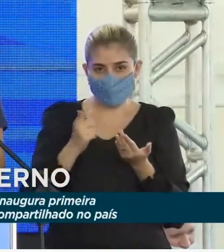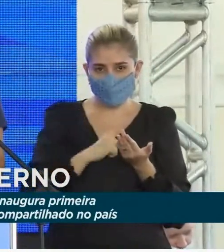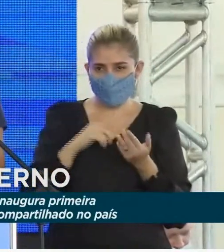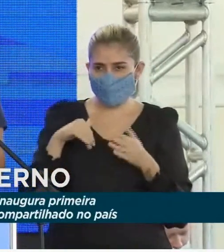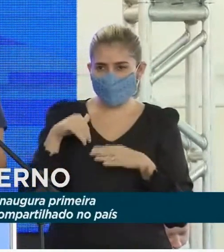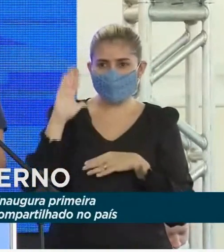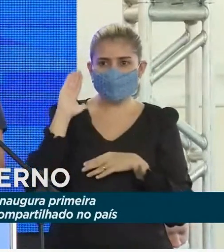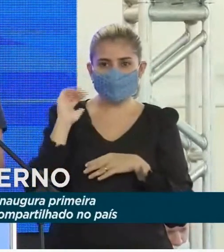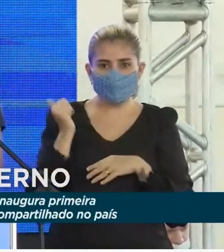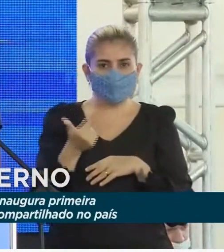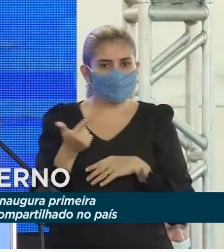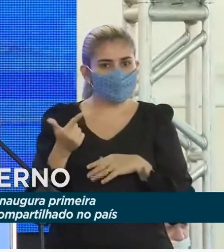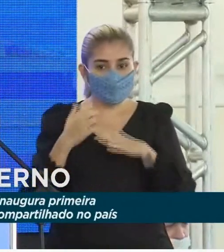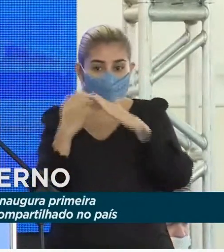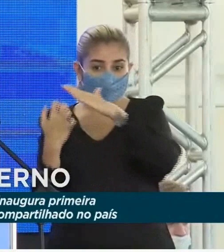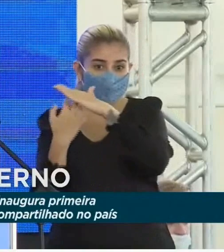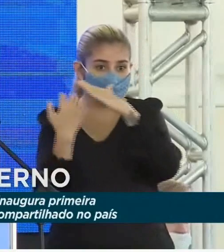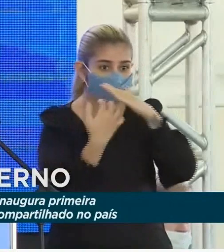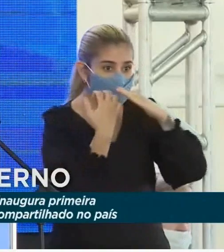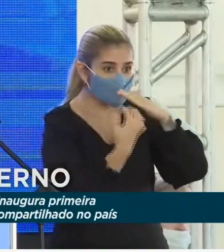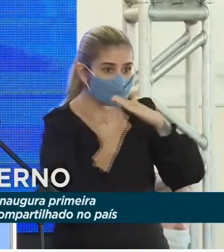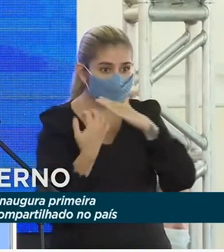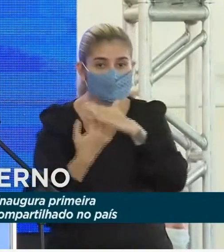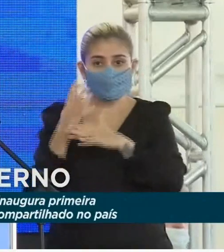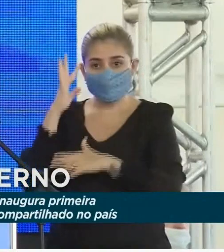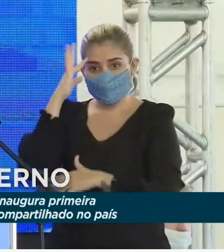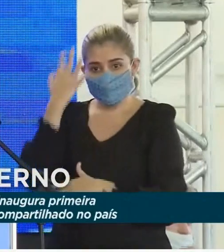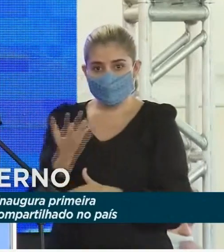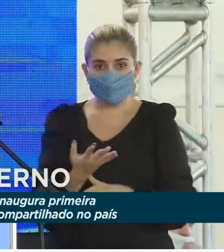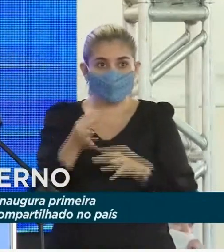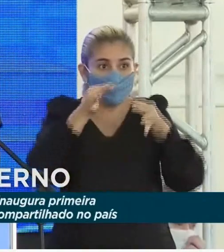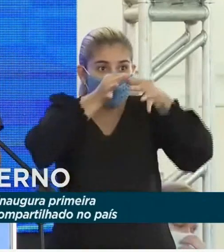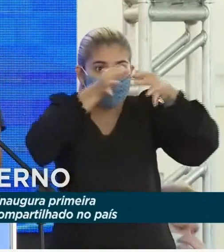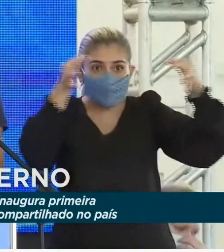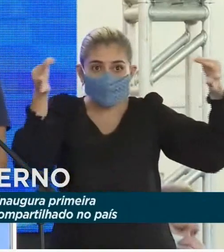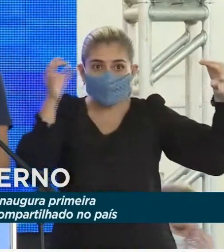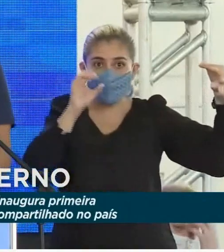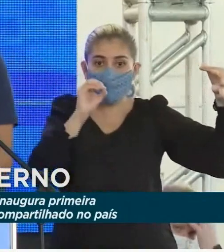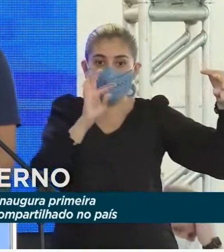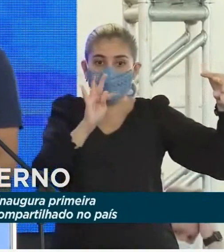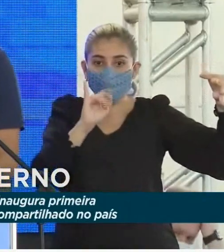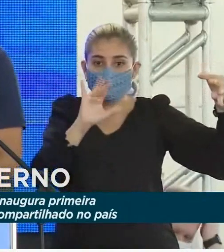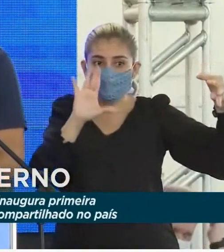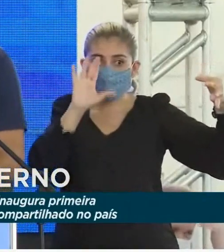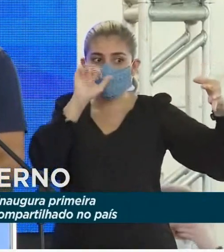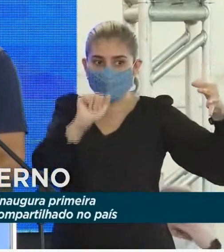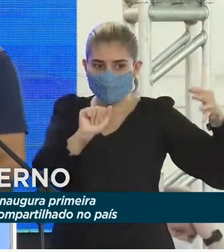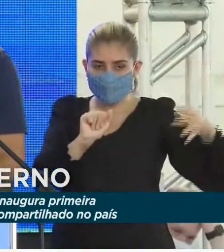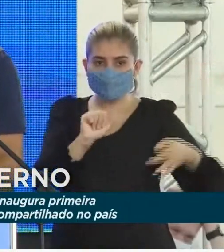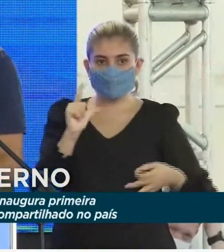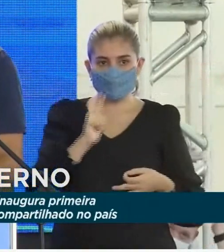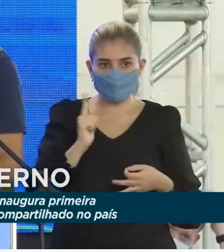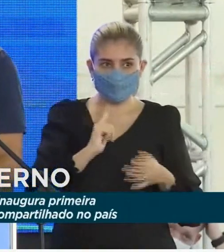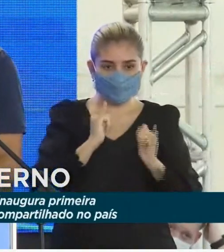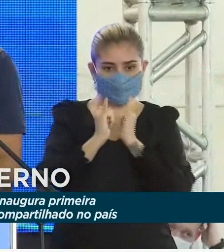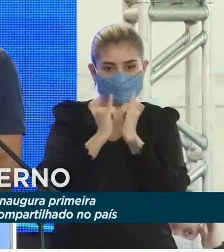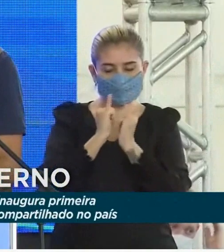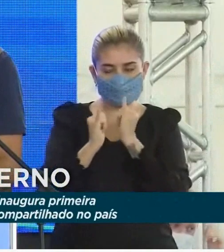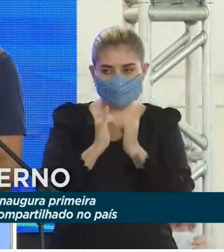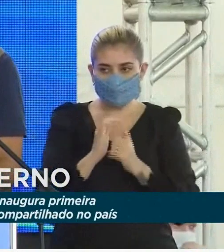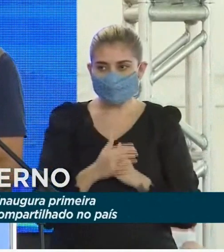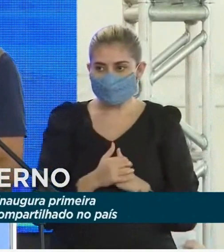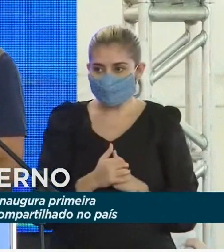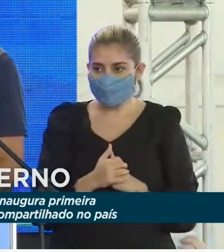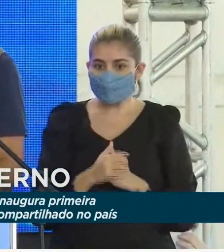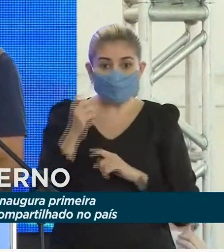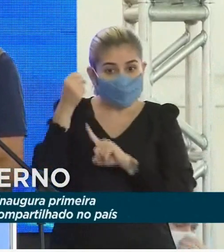2 mil empregos funcionando aqui, fibra ótica em quase toda Pau dos Ferros, fez feita pela Brisa Neto, foi